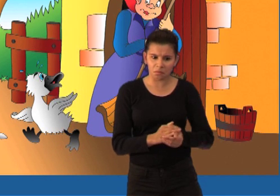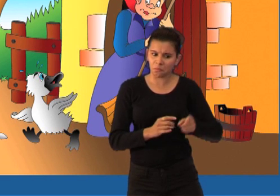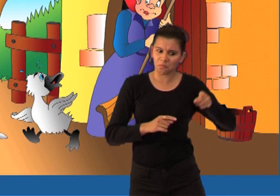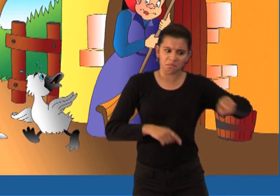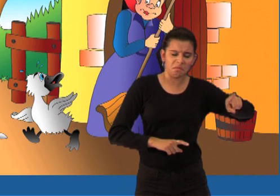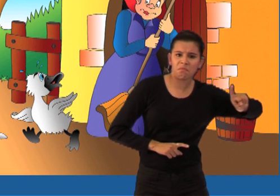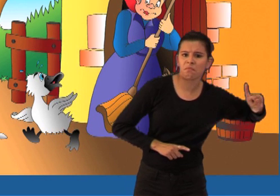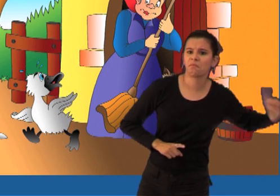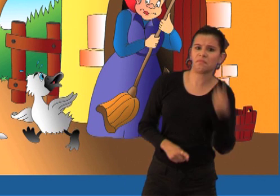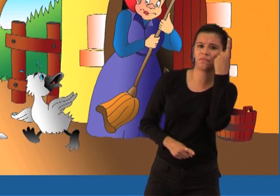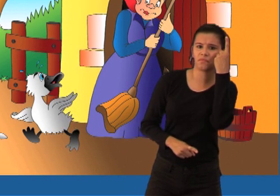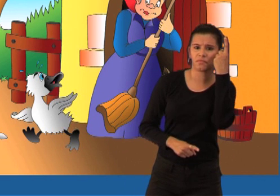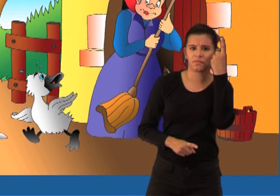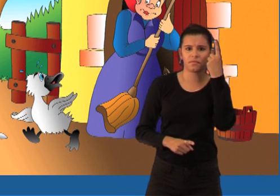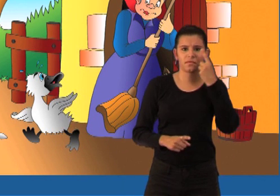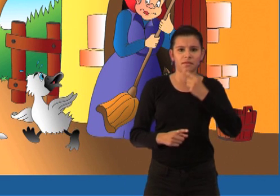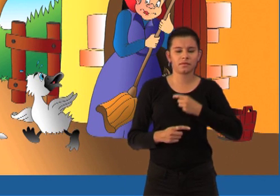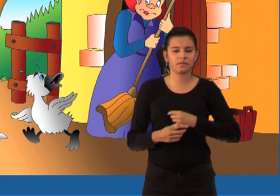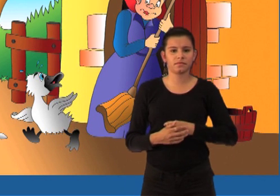Pače se vratilo na jezero u šumi.